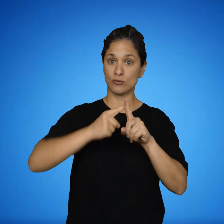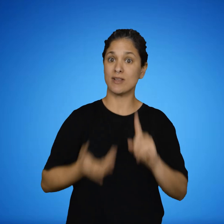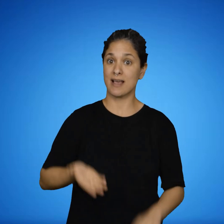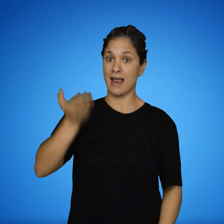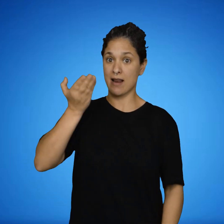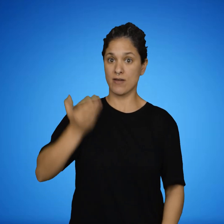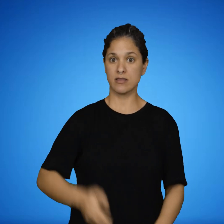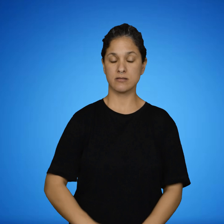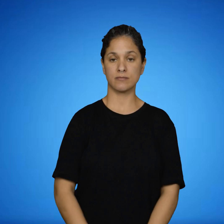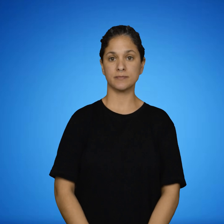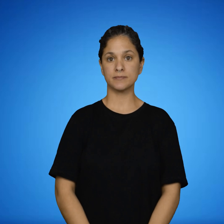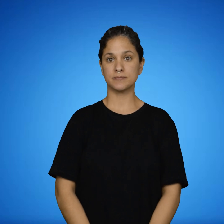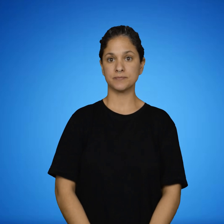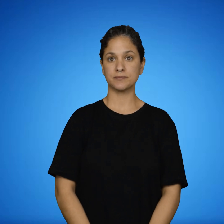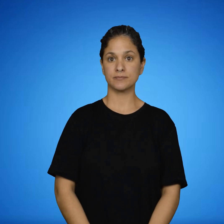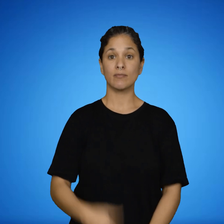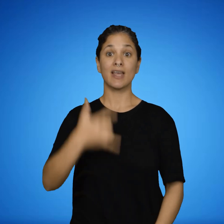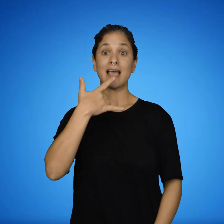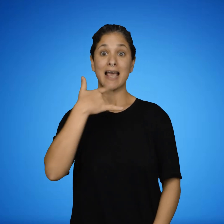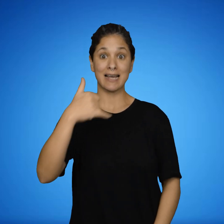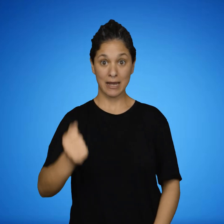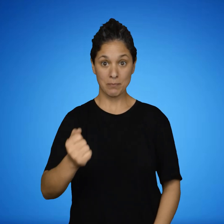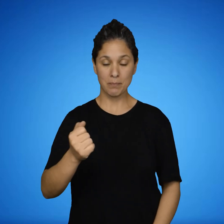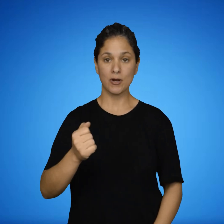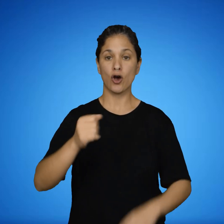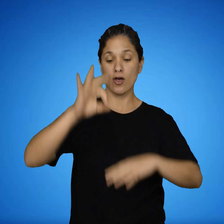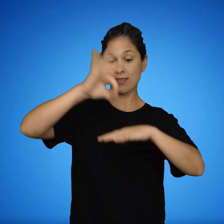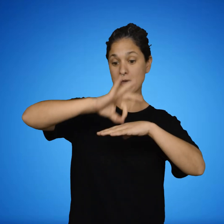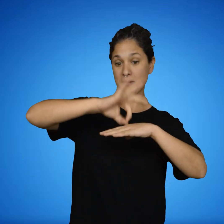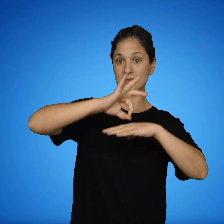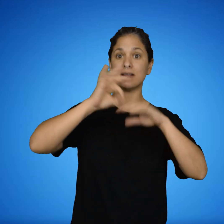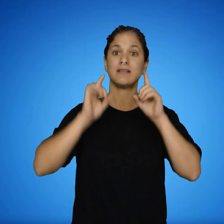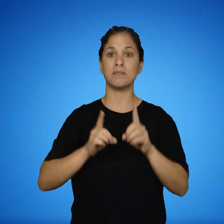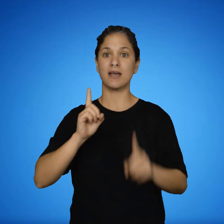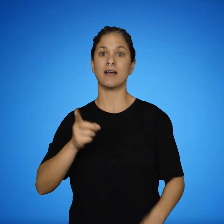elevadas. Son ejemplos conocidos el diamante y el grafito.